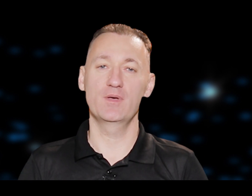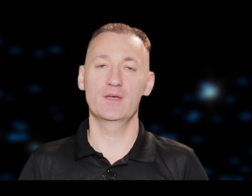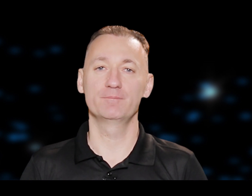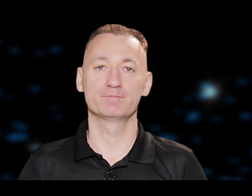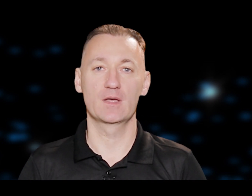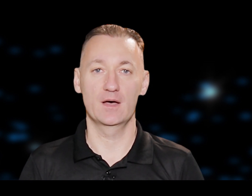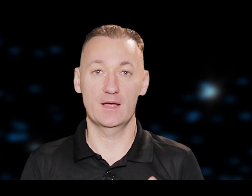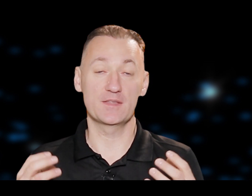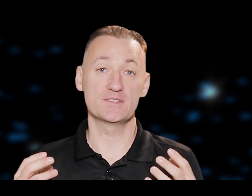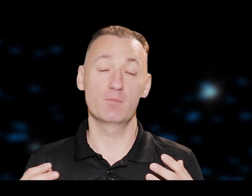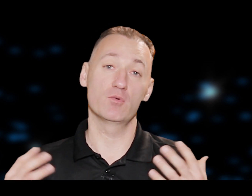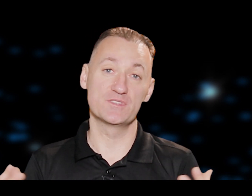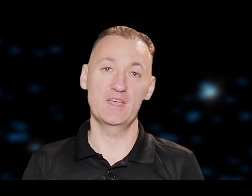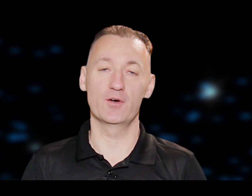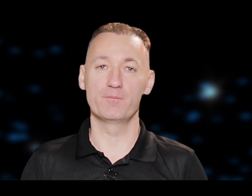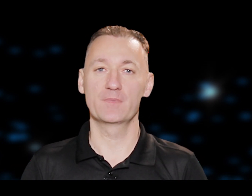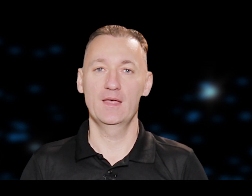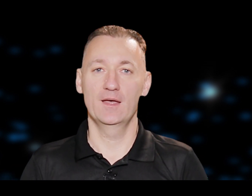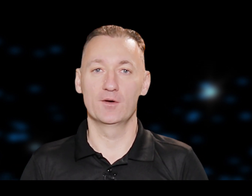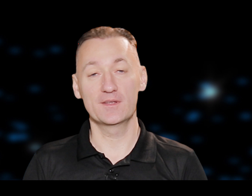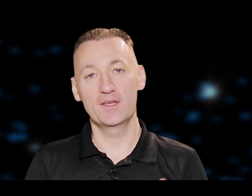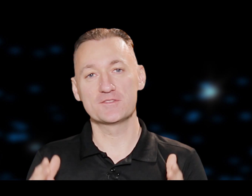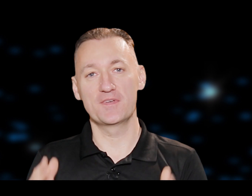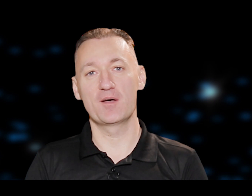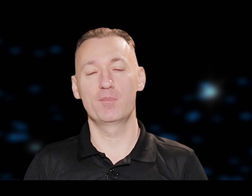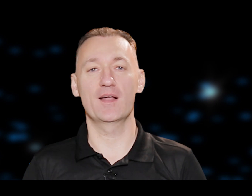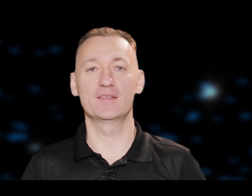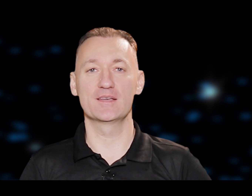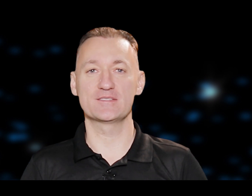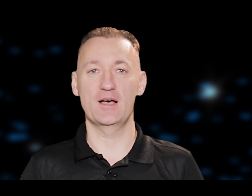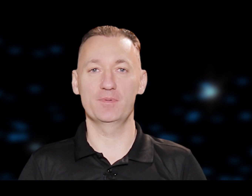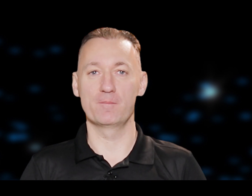bija arī attiecībā uz Dievu. Un tad Dievs viņam parādīja sapni.